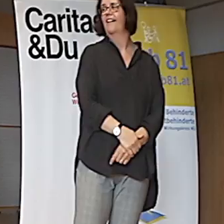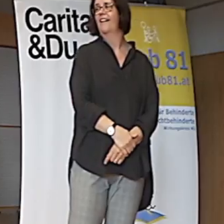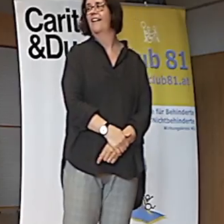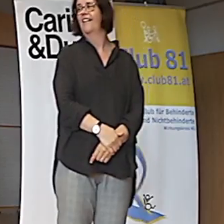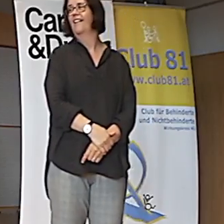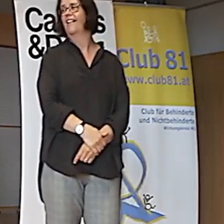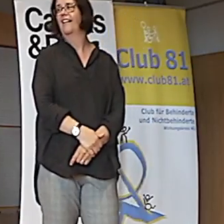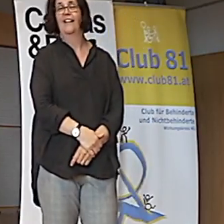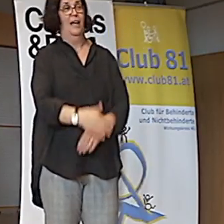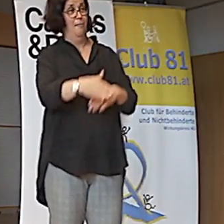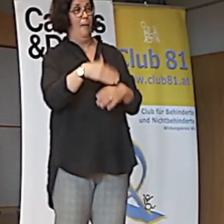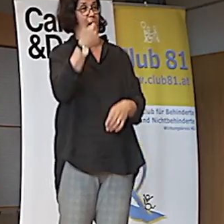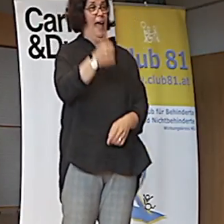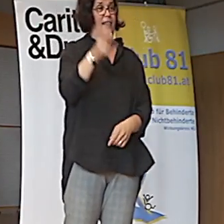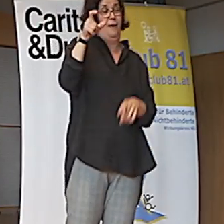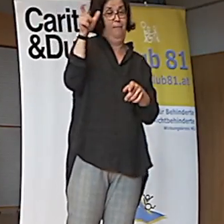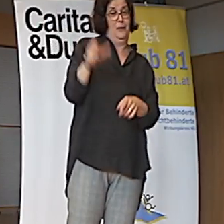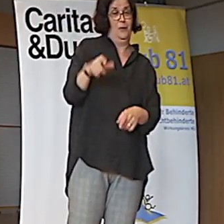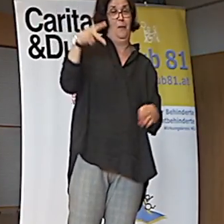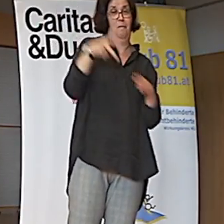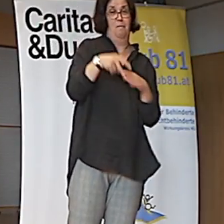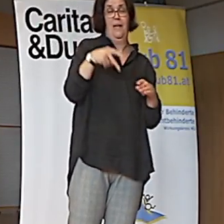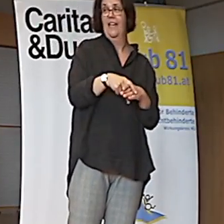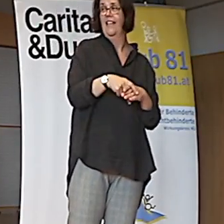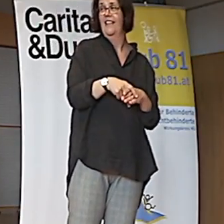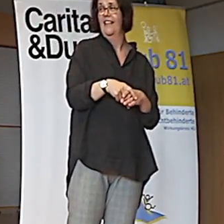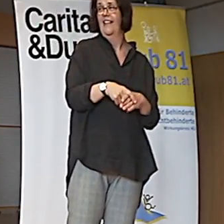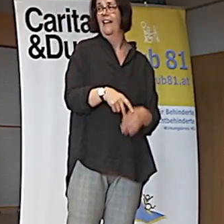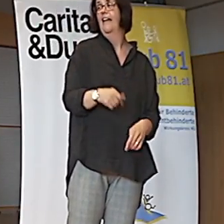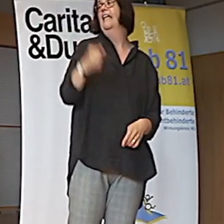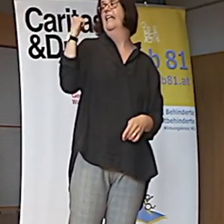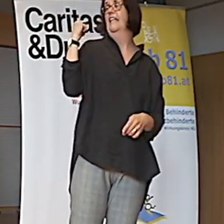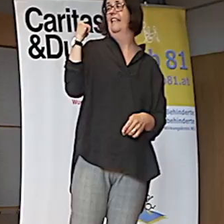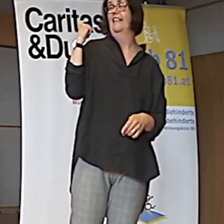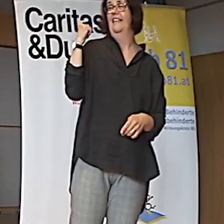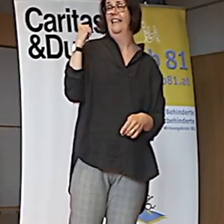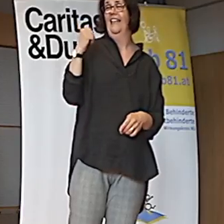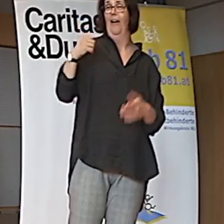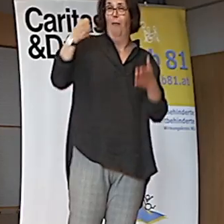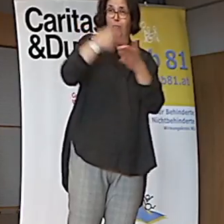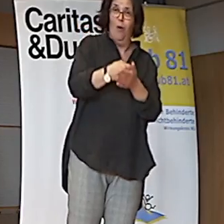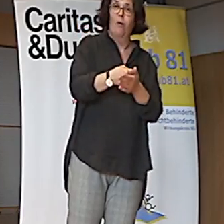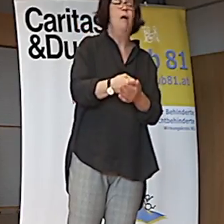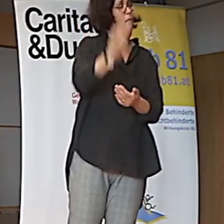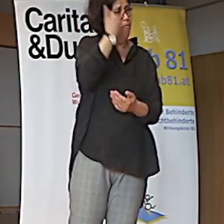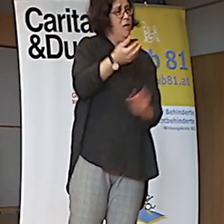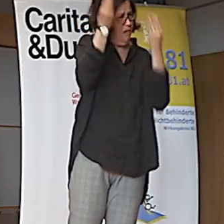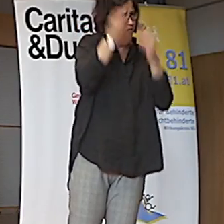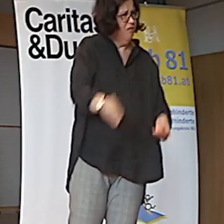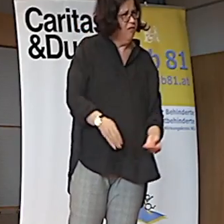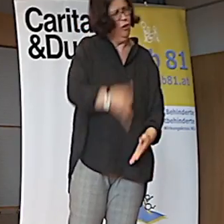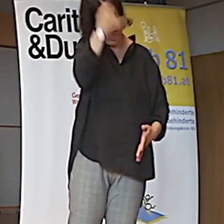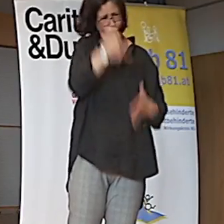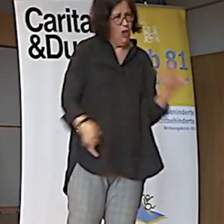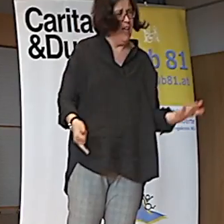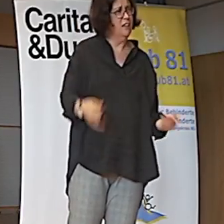Wenn euch ein Behinderter hinten anfährt. Dann sagt ihr das, dass das geschissen war. Und dass das Wetter hat. Vielleicht